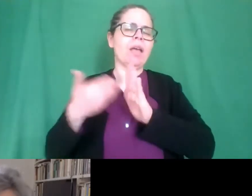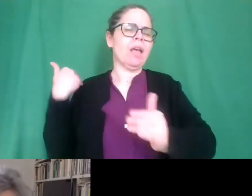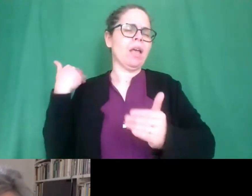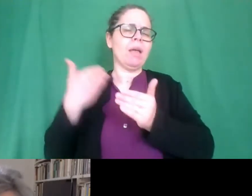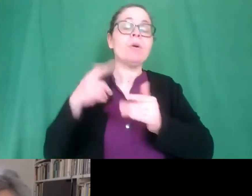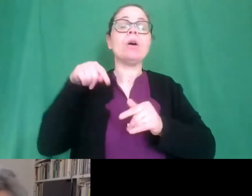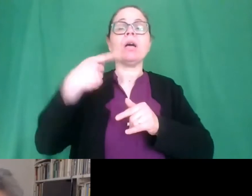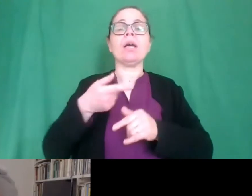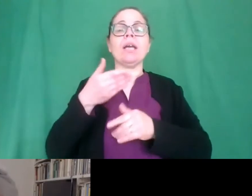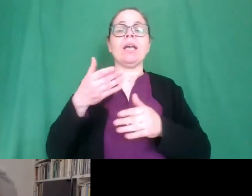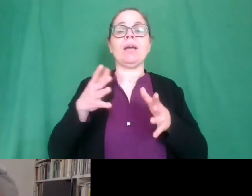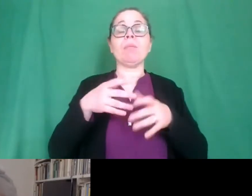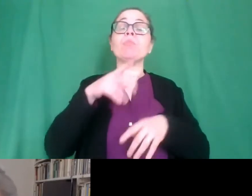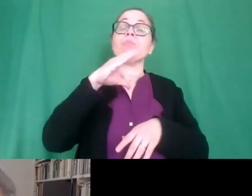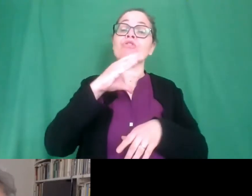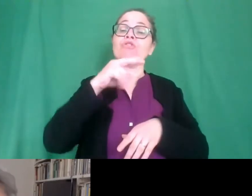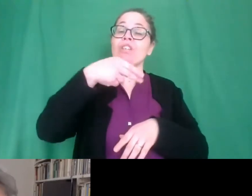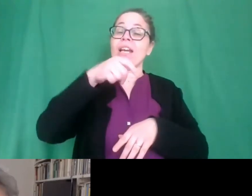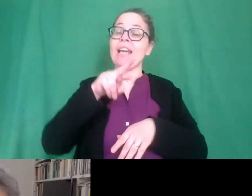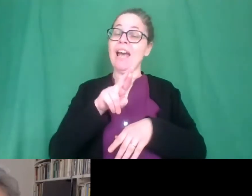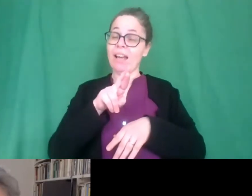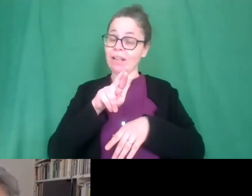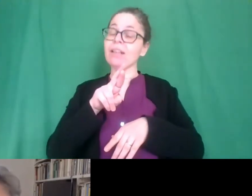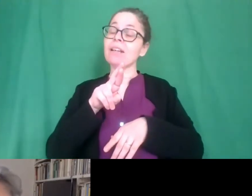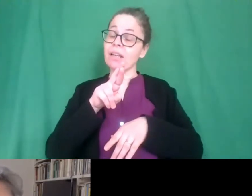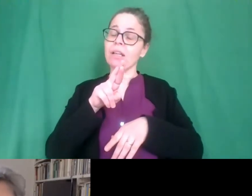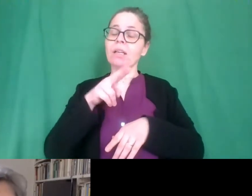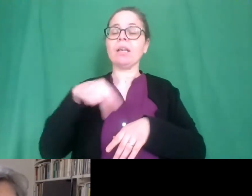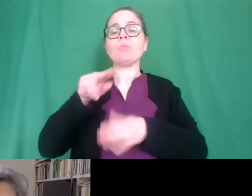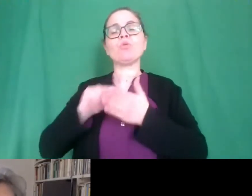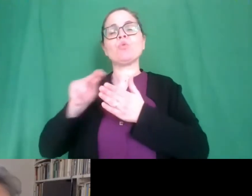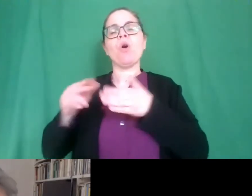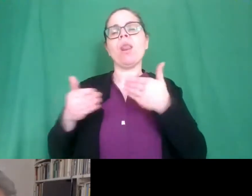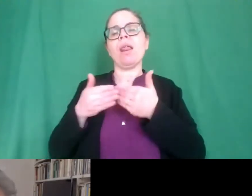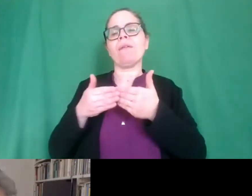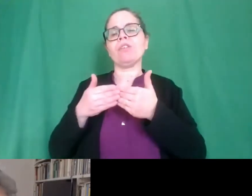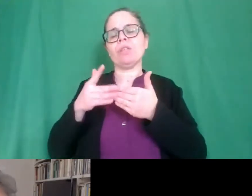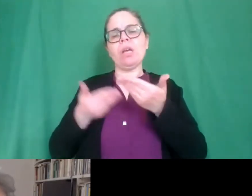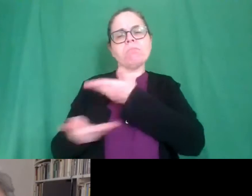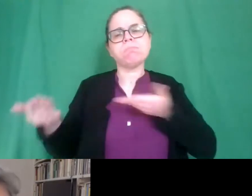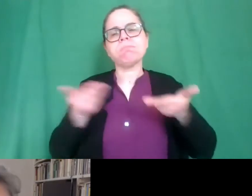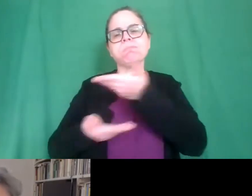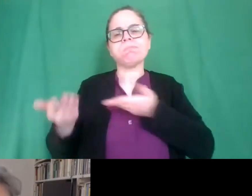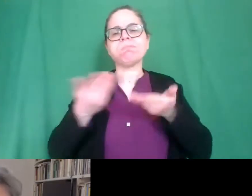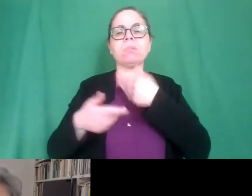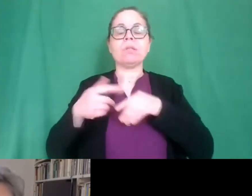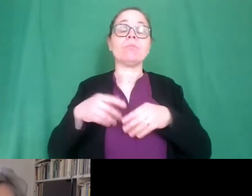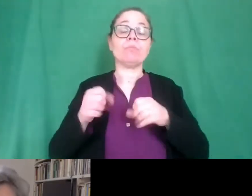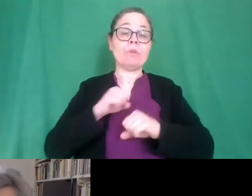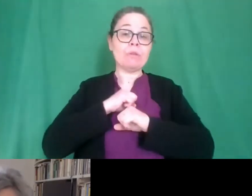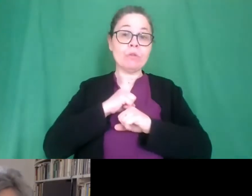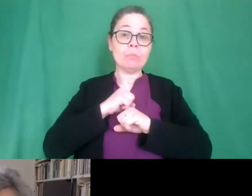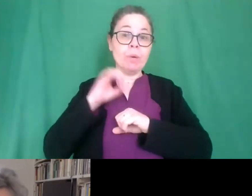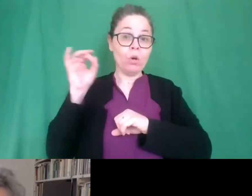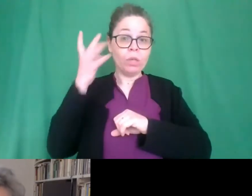collaborazione. Siamo anche vicini fisicamente e quindi auguro un grande successo e altre iniziative come